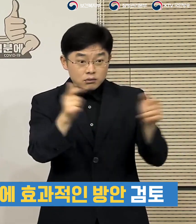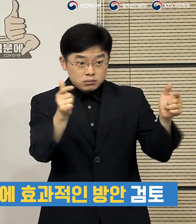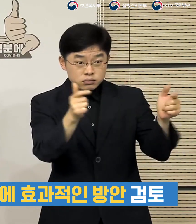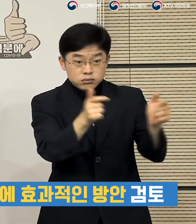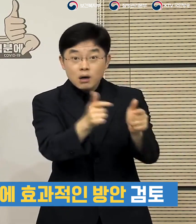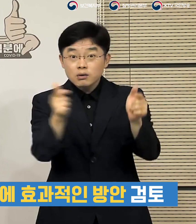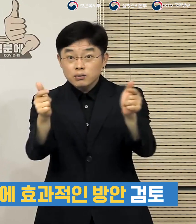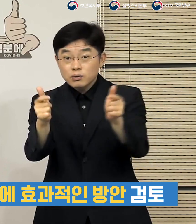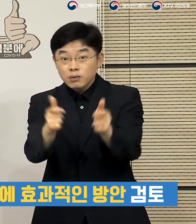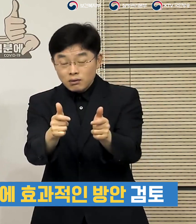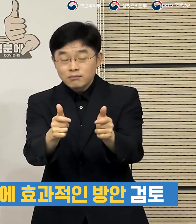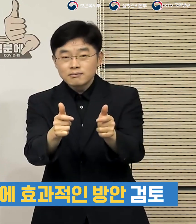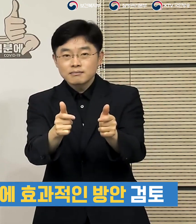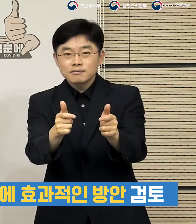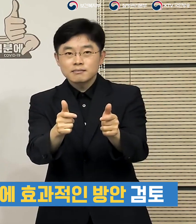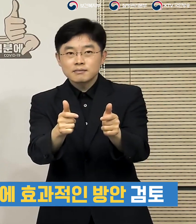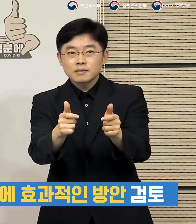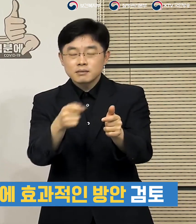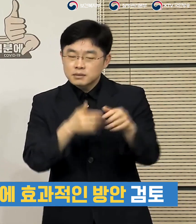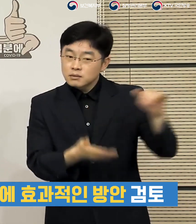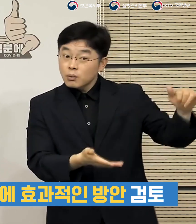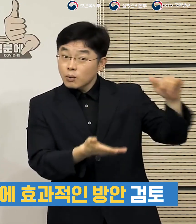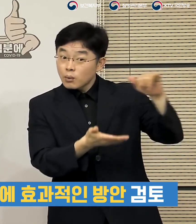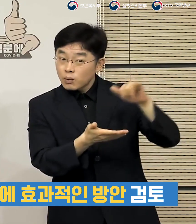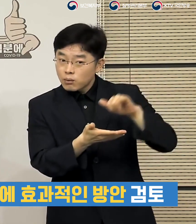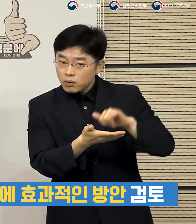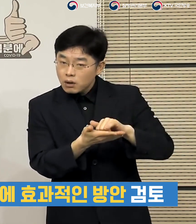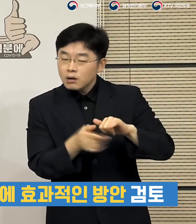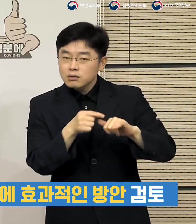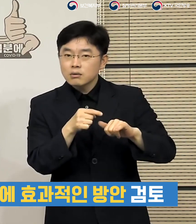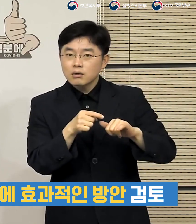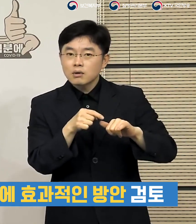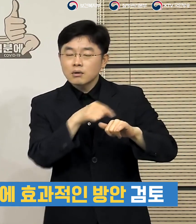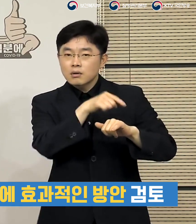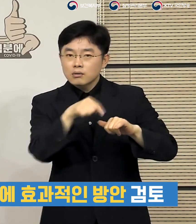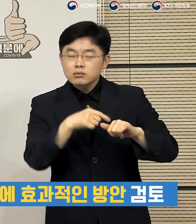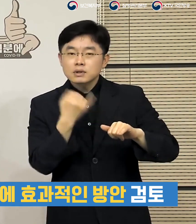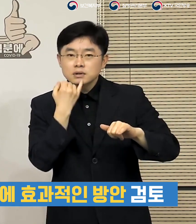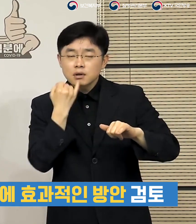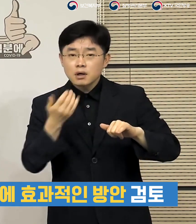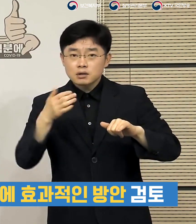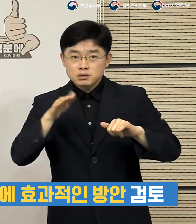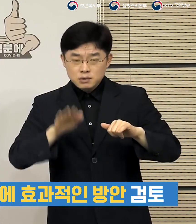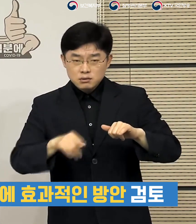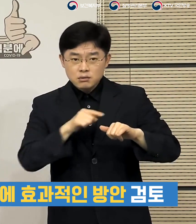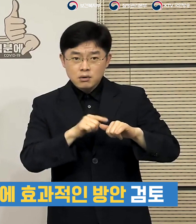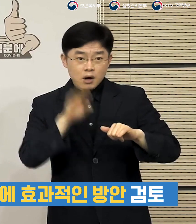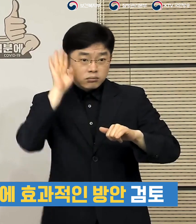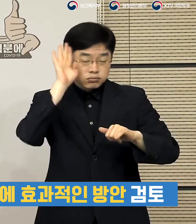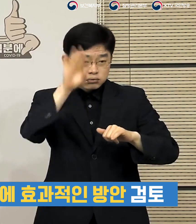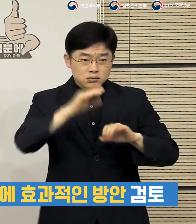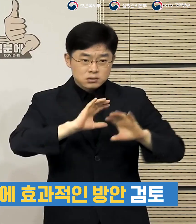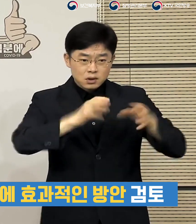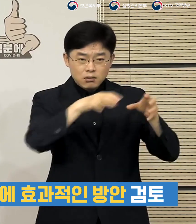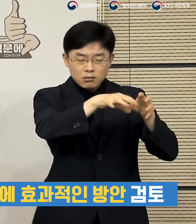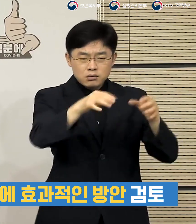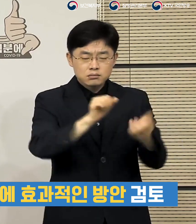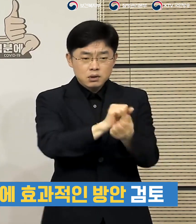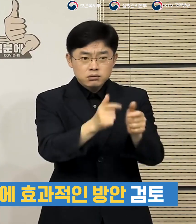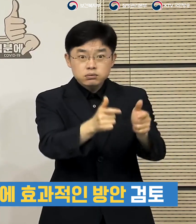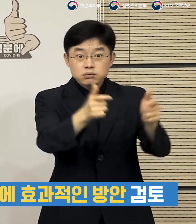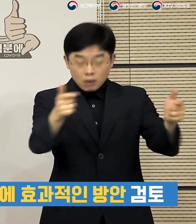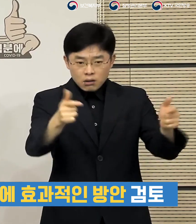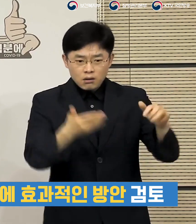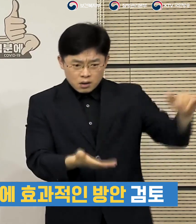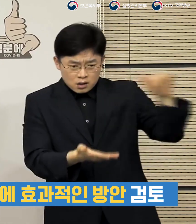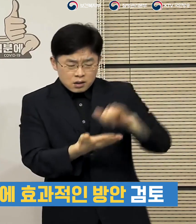이러한 자가격리의 방안이나 방법도 현재와 같이 유지할 것인가 또 개선할 것인가에 대한 노력도